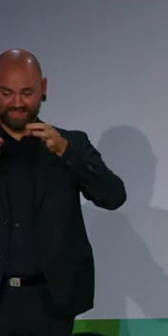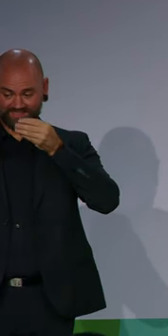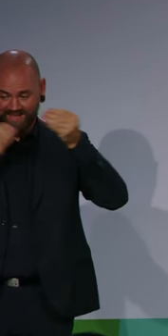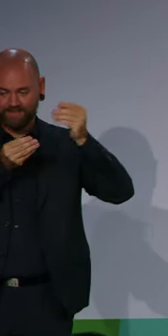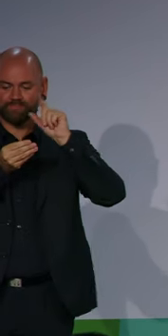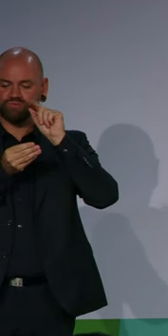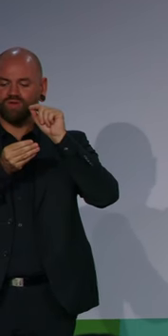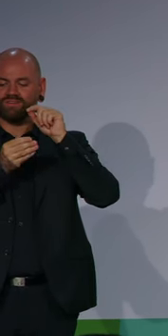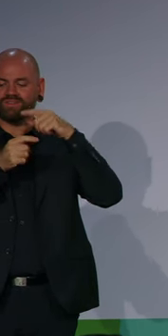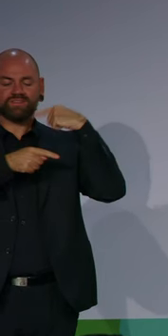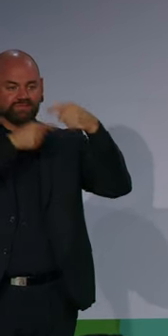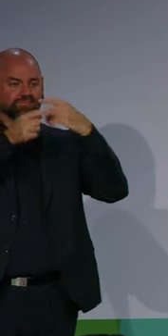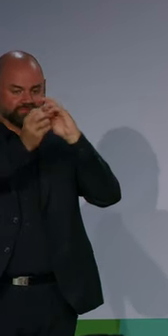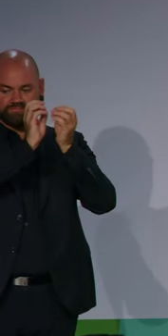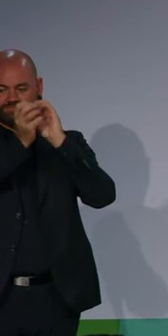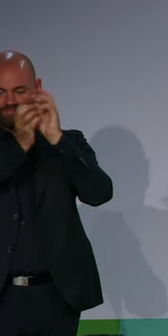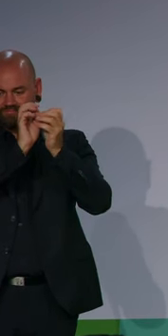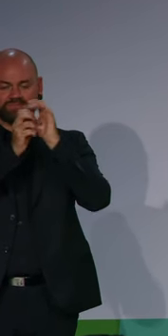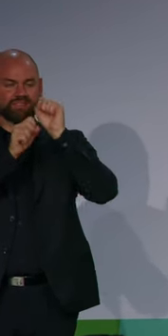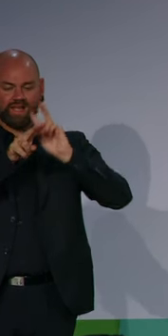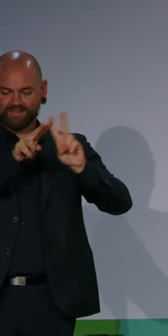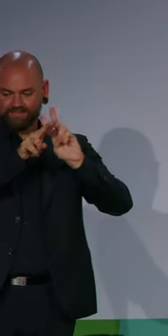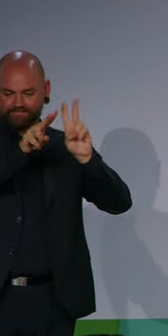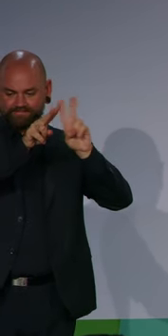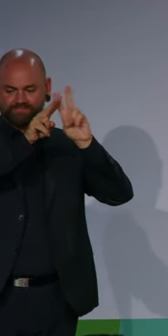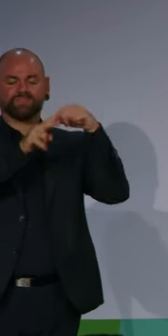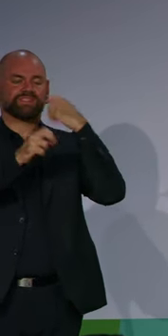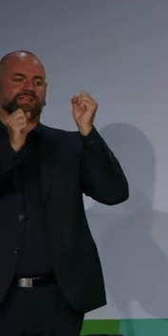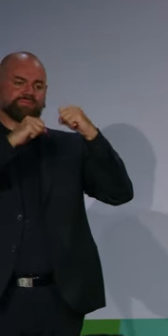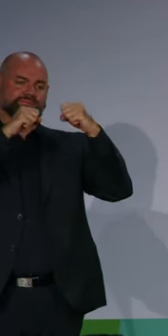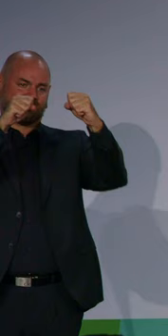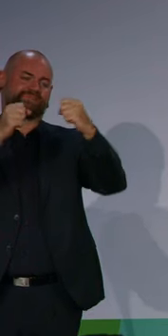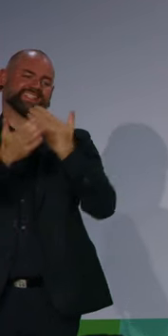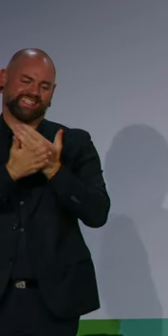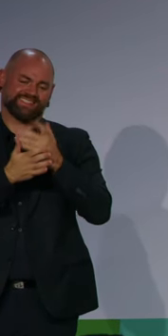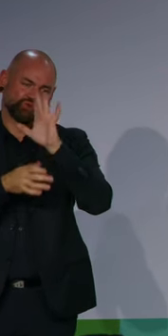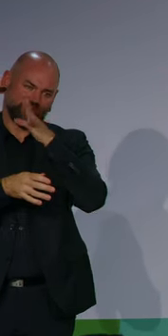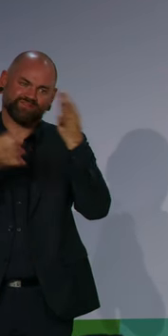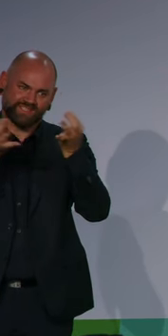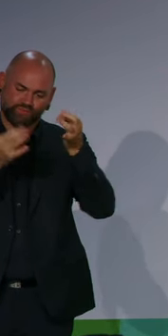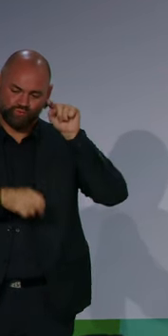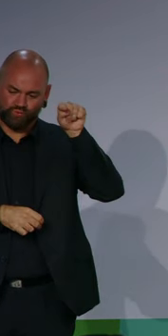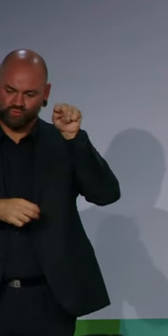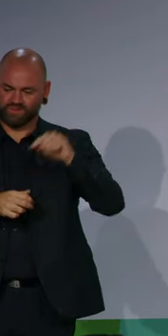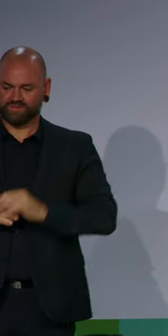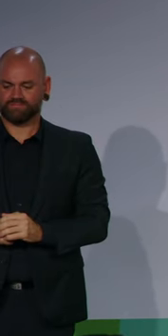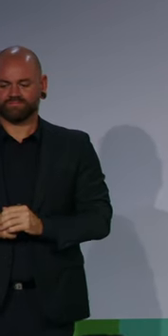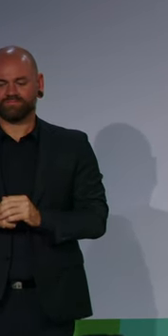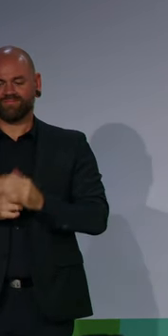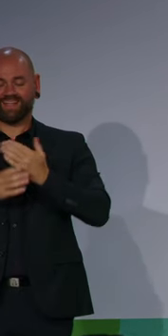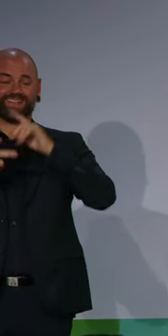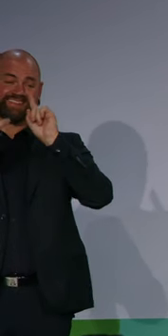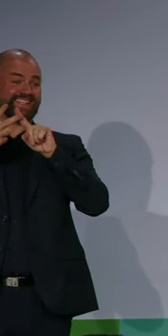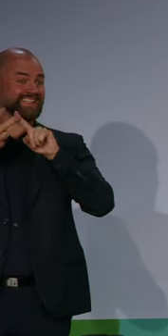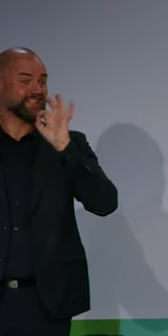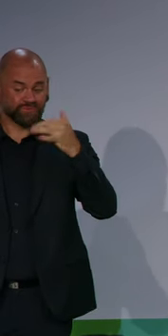dritte gute Nachricht. Liebe Abgeordnete, Sie sind nicht allein. Ich verspreche Ihnen, ich verspreche Ihnen, dass die vielen